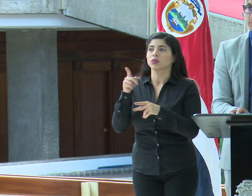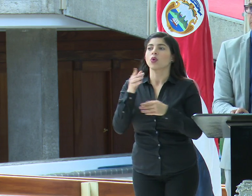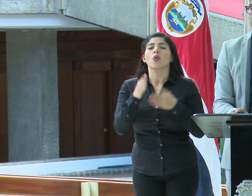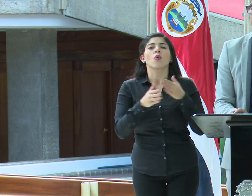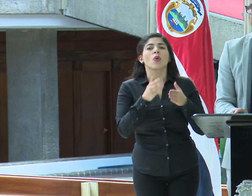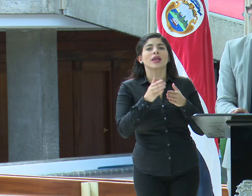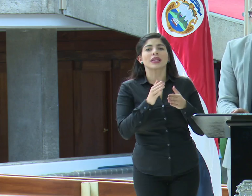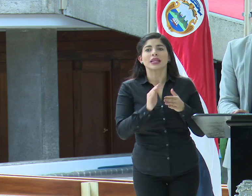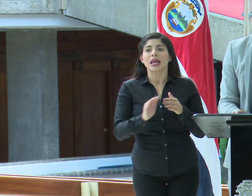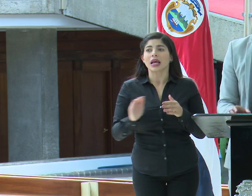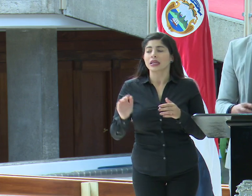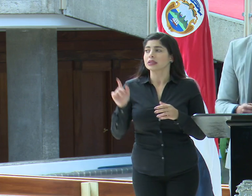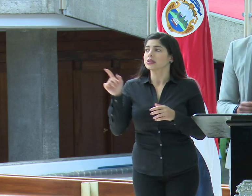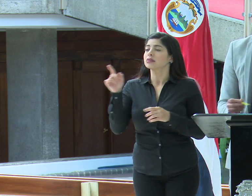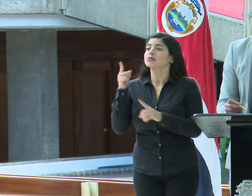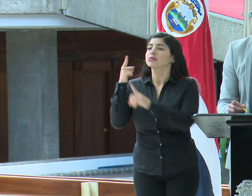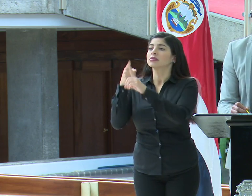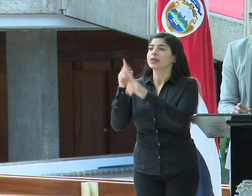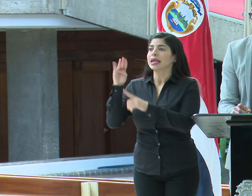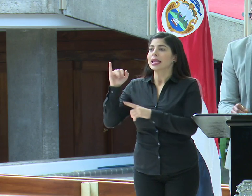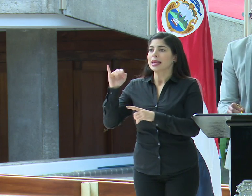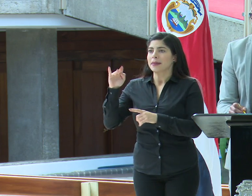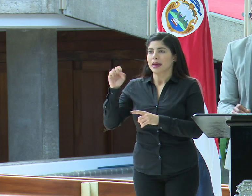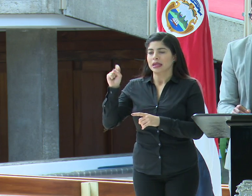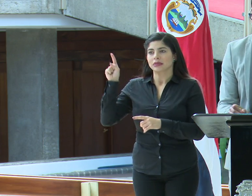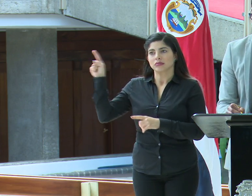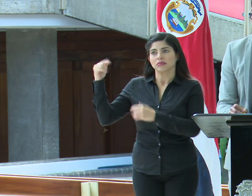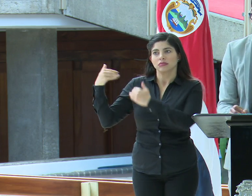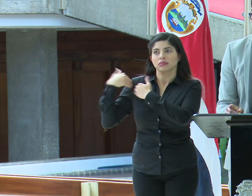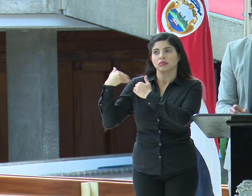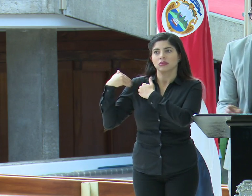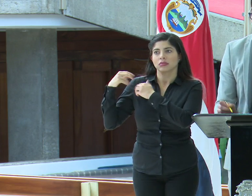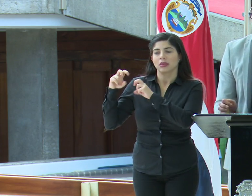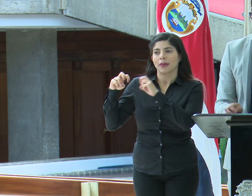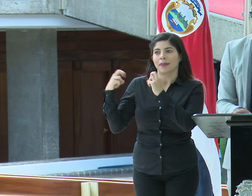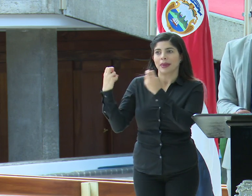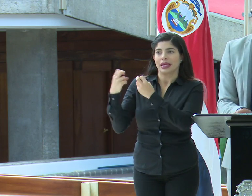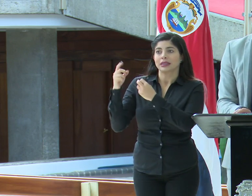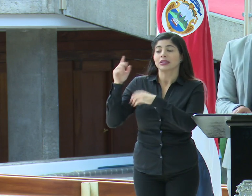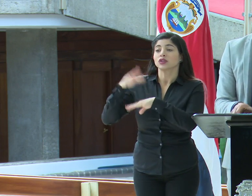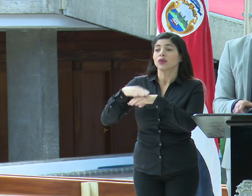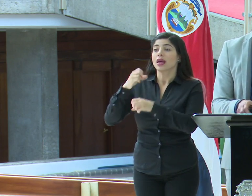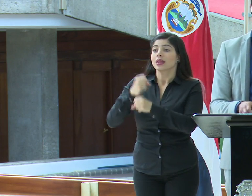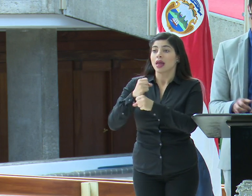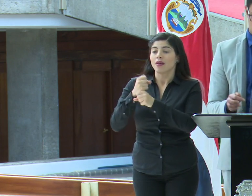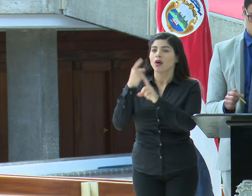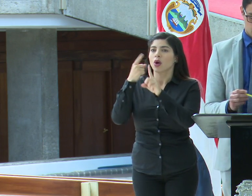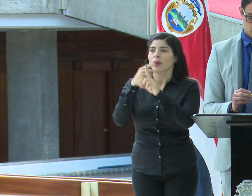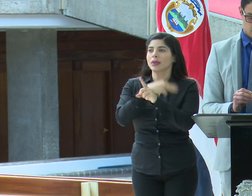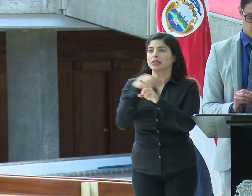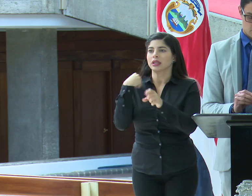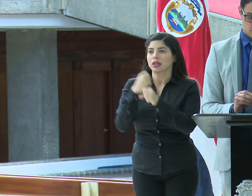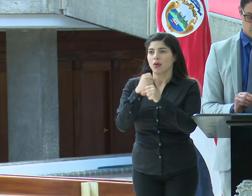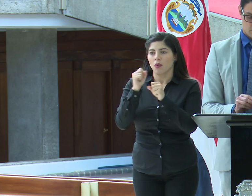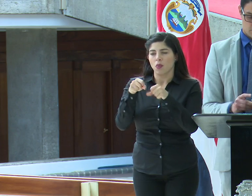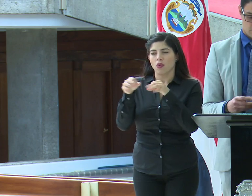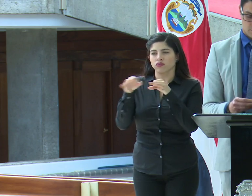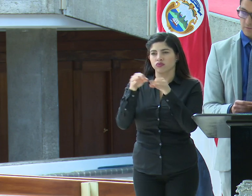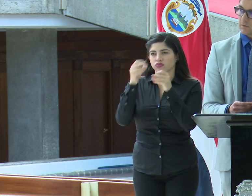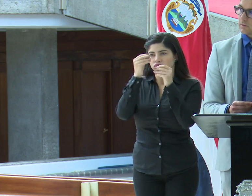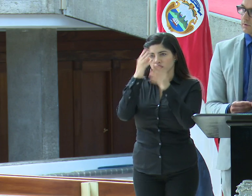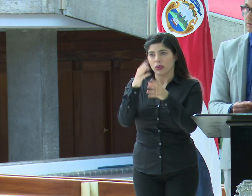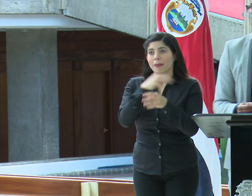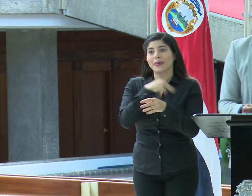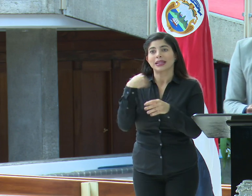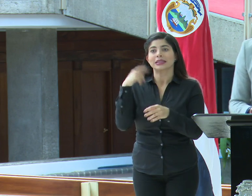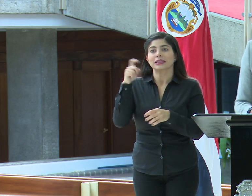con IMAS. Ellos son los encargados de esa mesa en específica y sobre trabajo con trabajo que ellos les pueden brindar la información. El